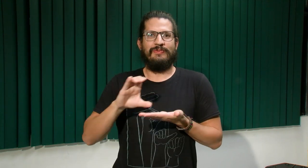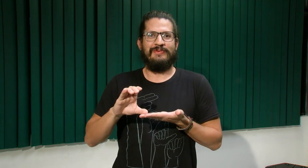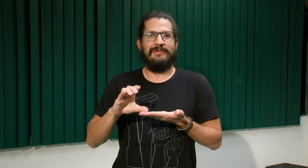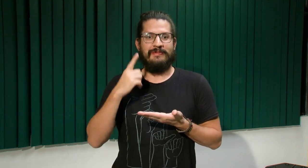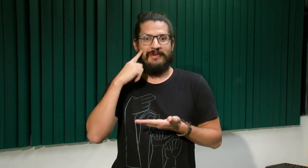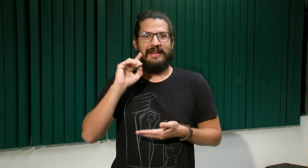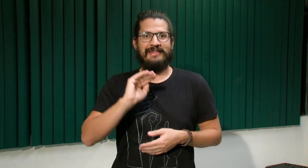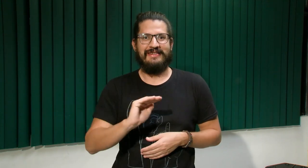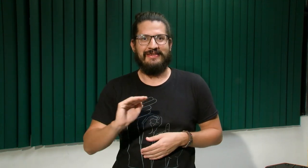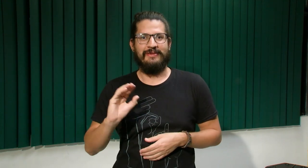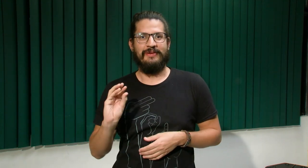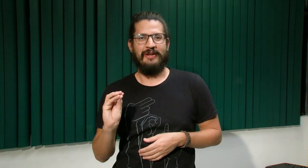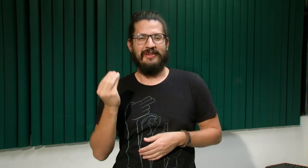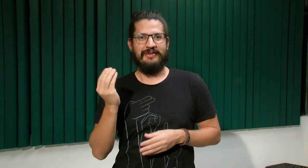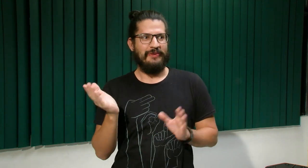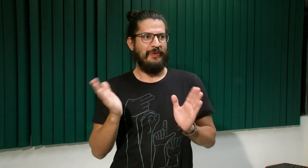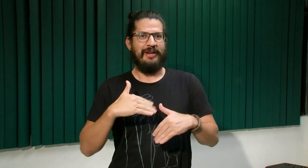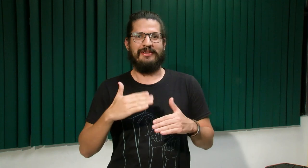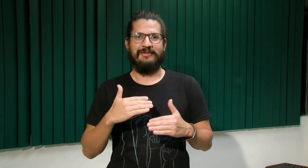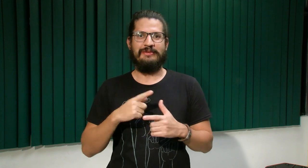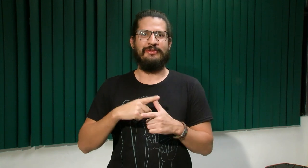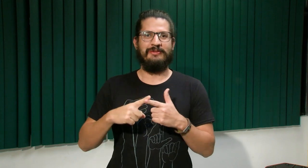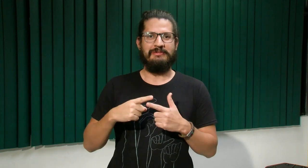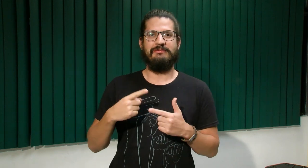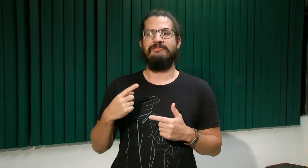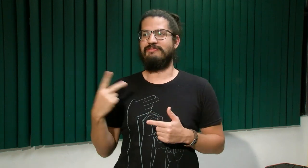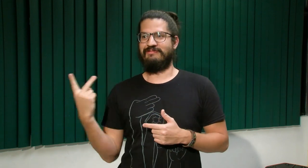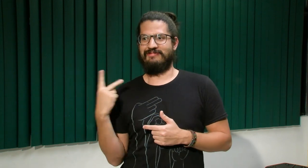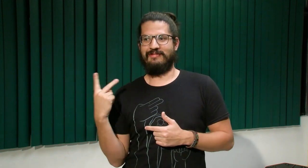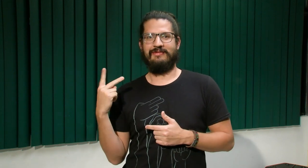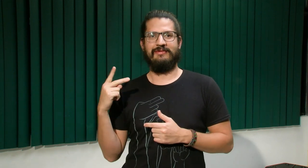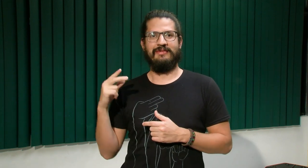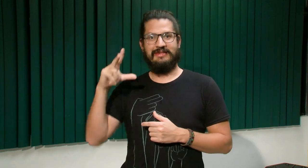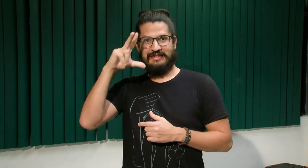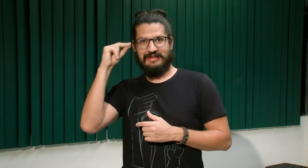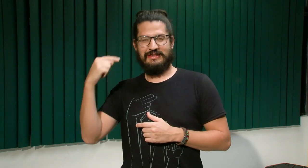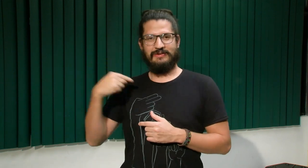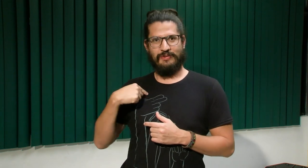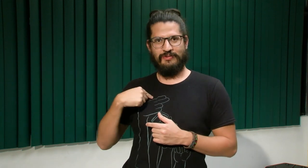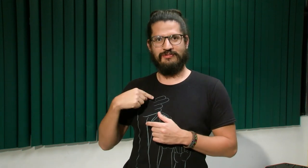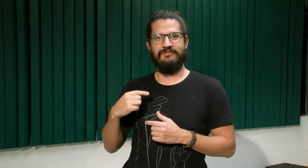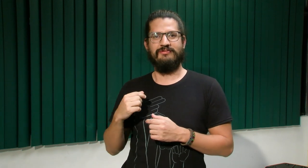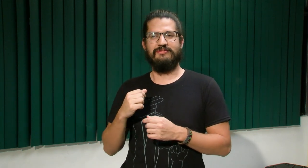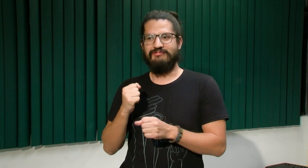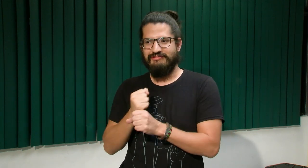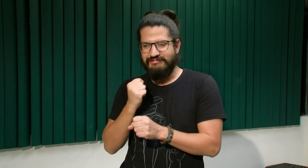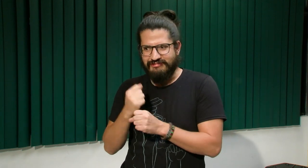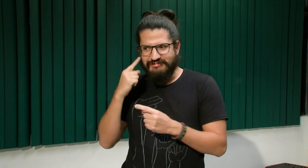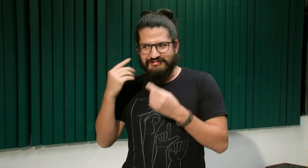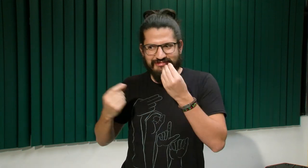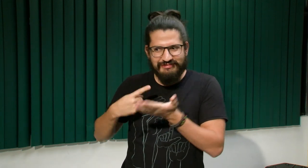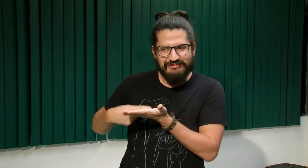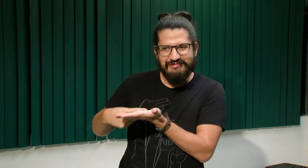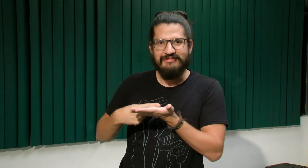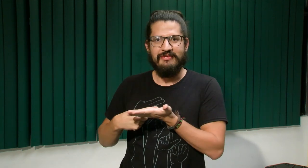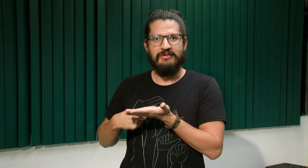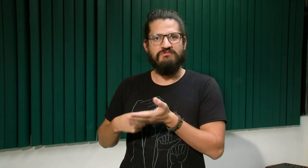No había cursos para niños y para jóvenes. Entonces nosotros dos, Nina y yo, estuvimos trabajando y